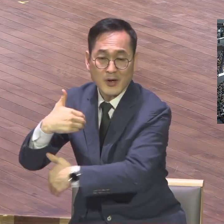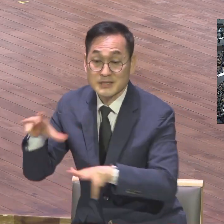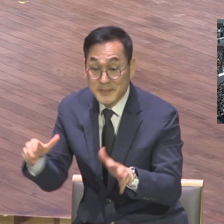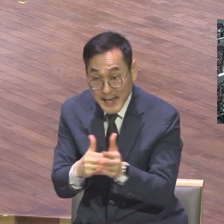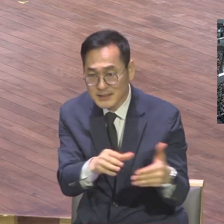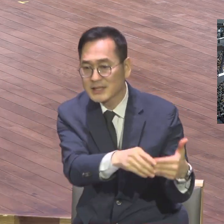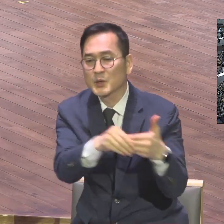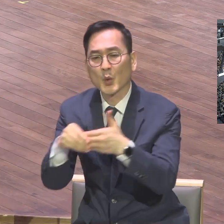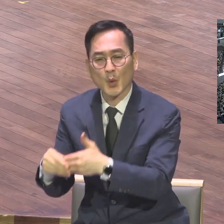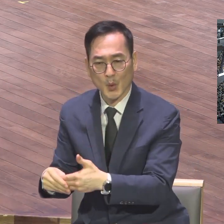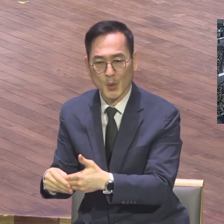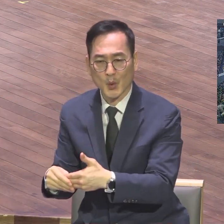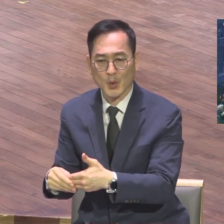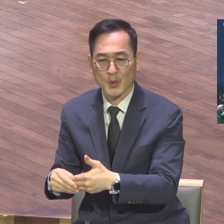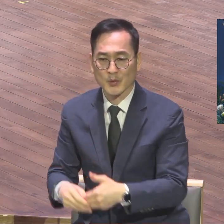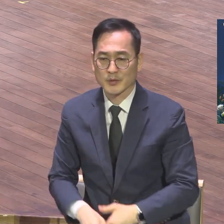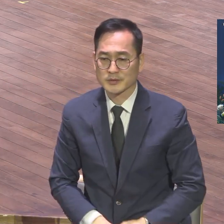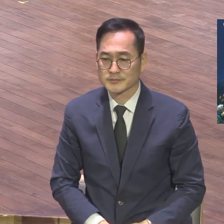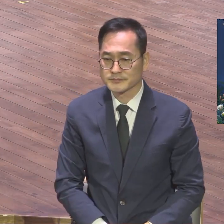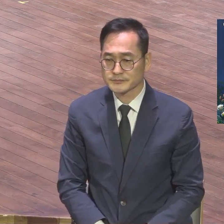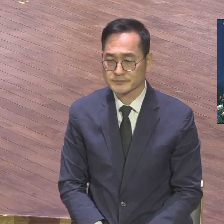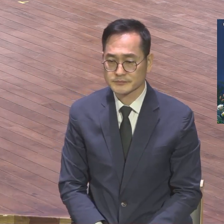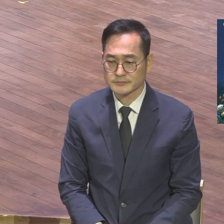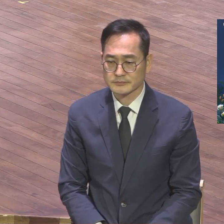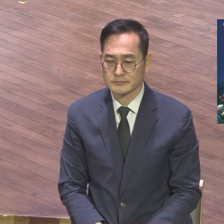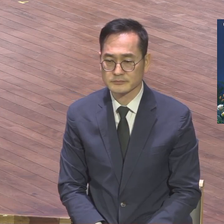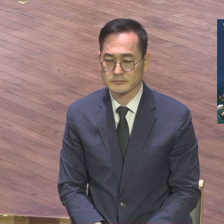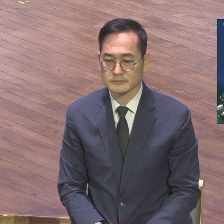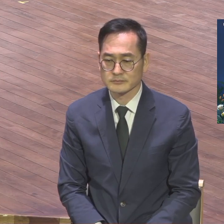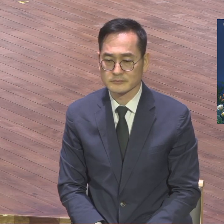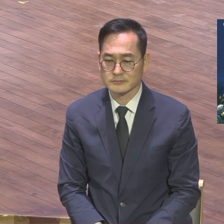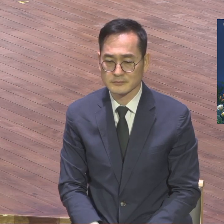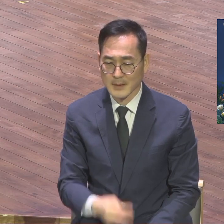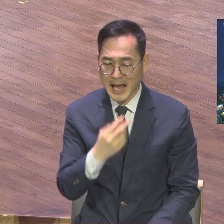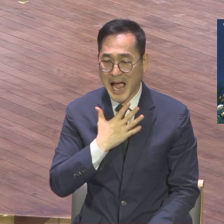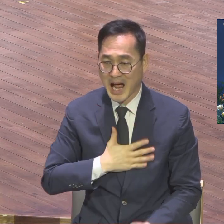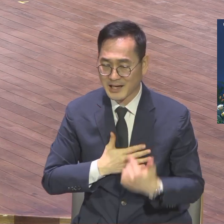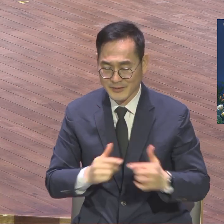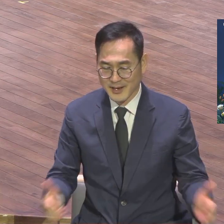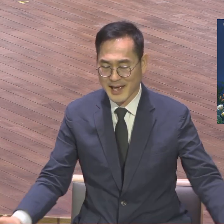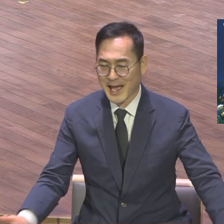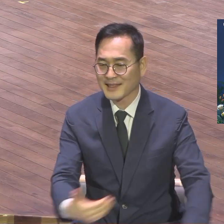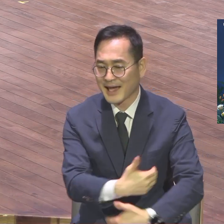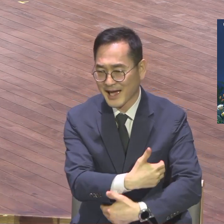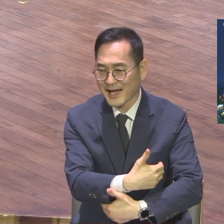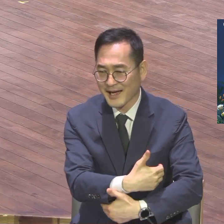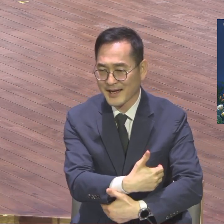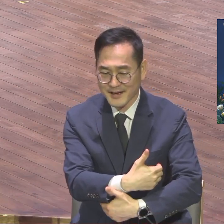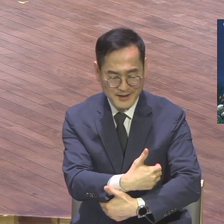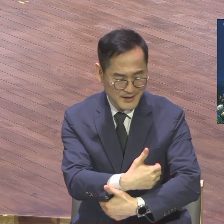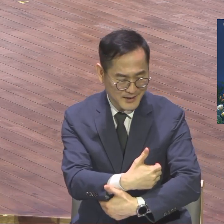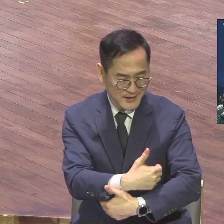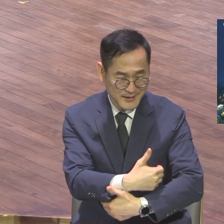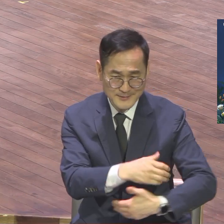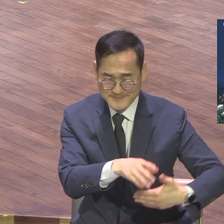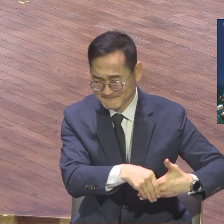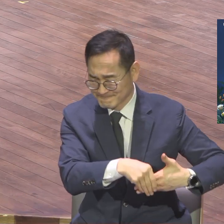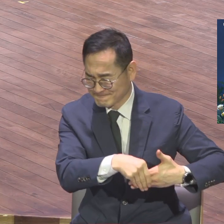안아서 이 광야 생활하는 이스라엘 백신들을 안아서 가난 땅까지 인도하신 것처럼